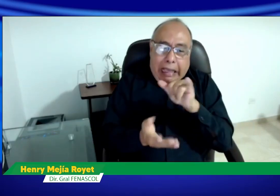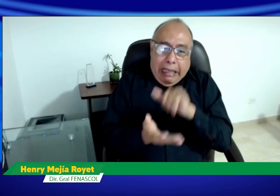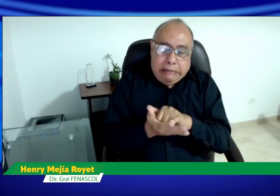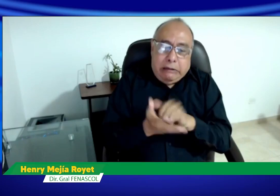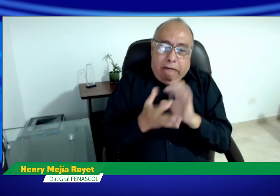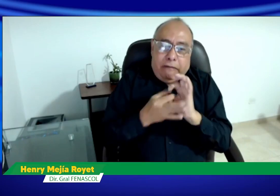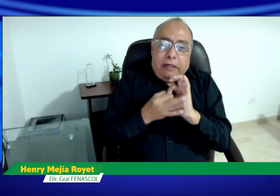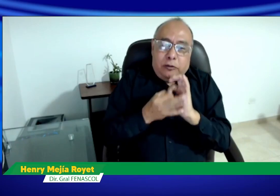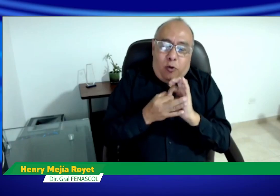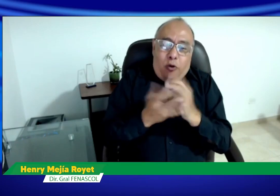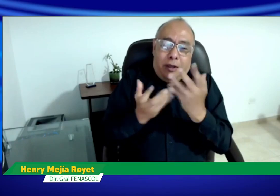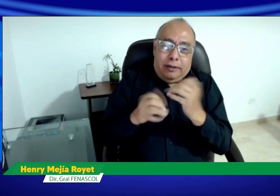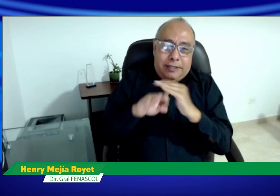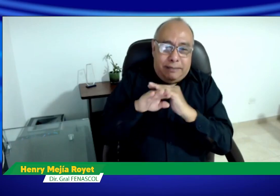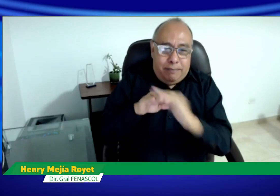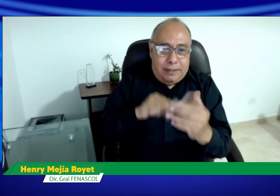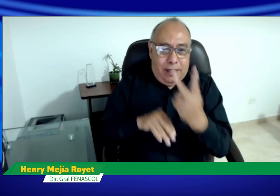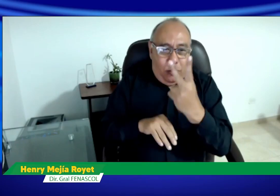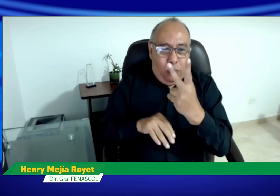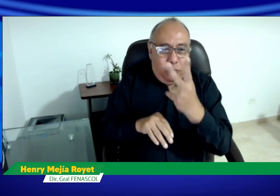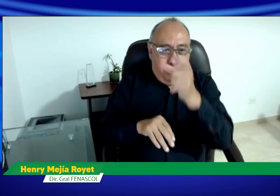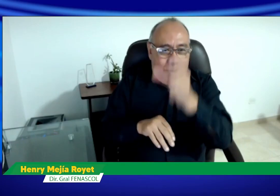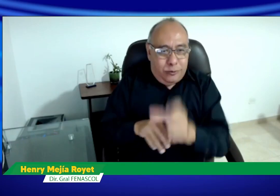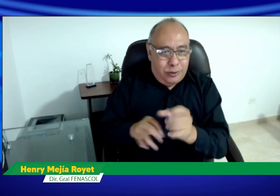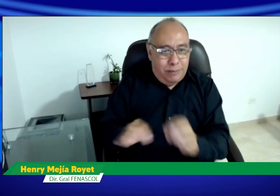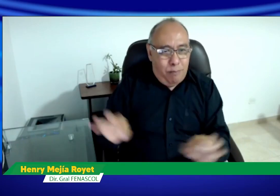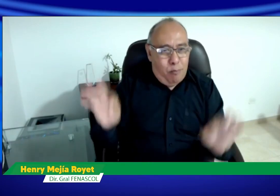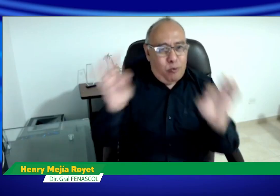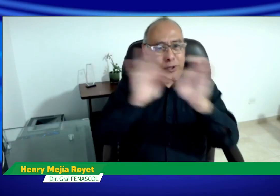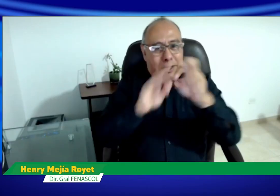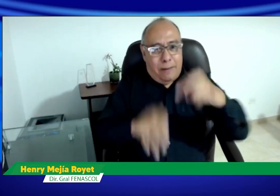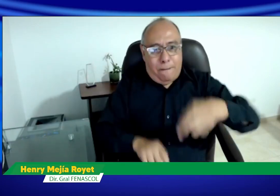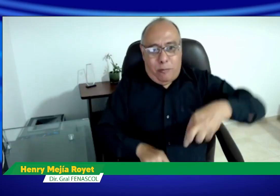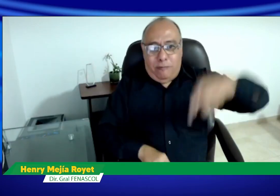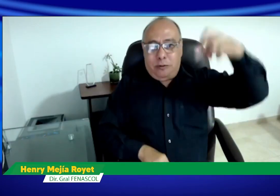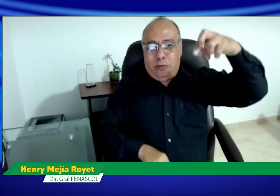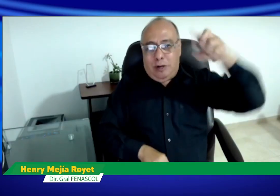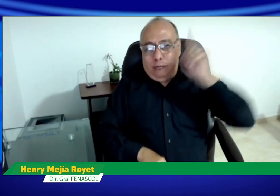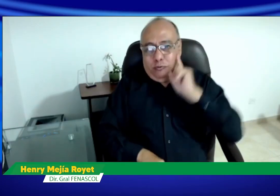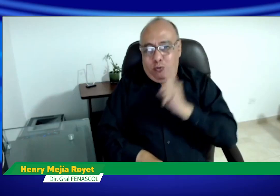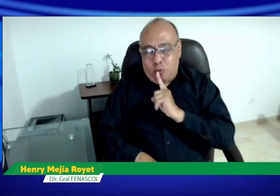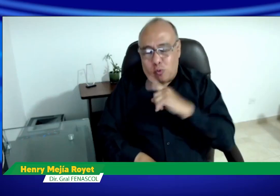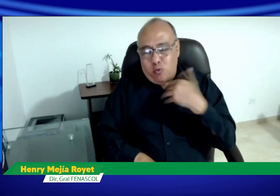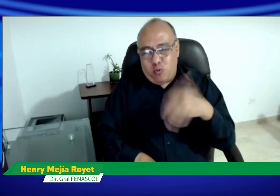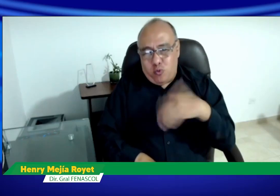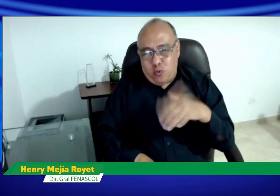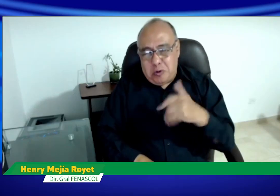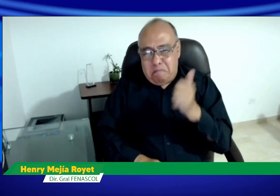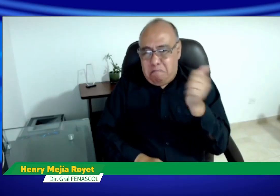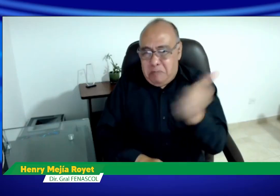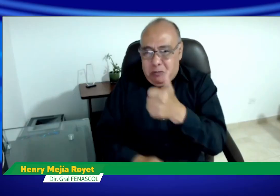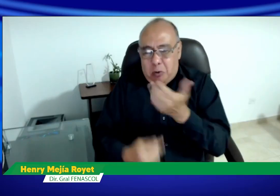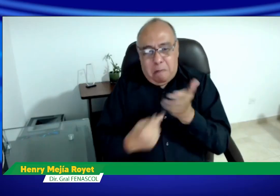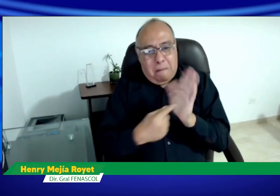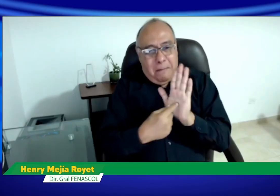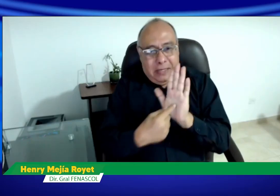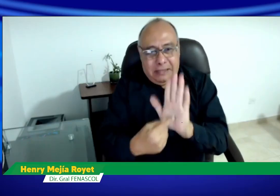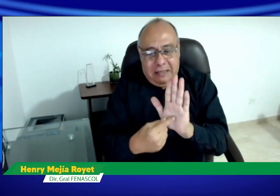que han venido pues afectándose en gran escala a partir de los confinamientos de la pandemia. Es por eso que hoy hemos